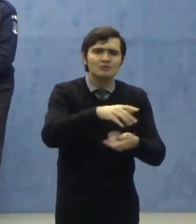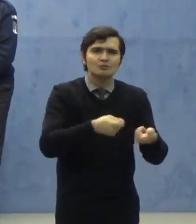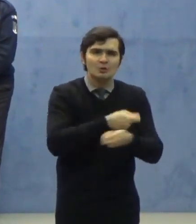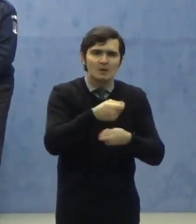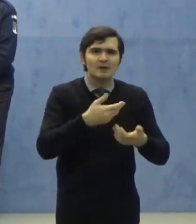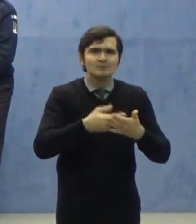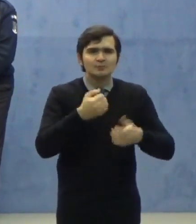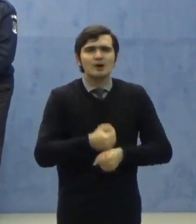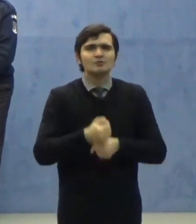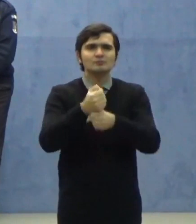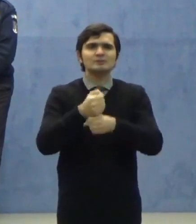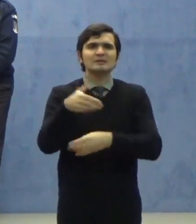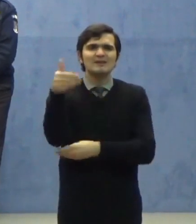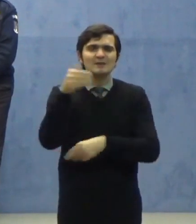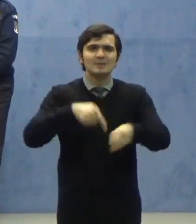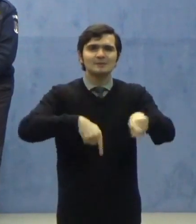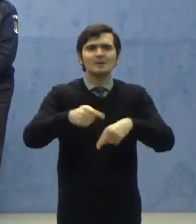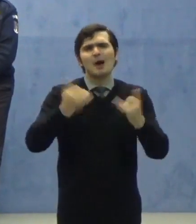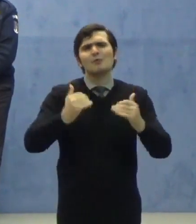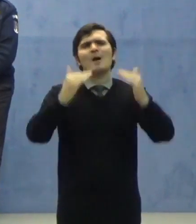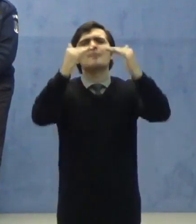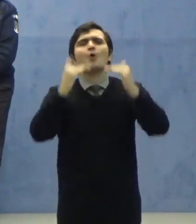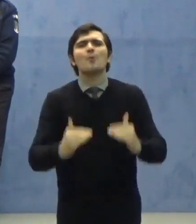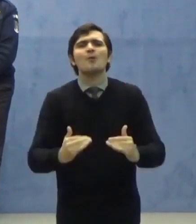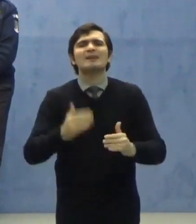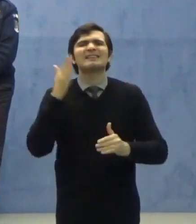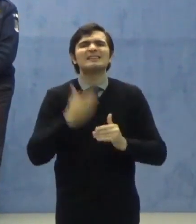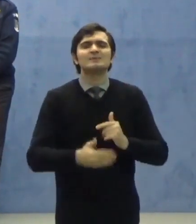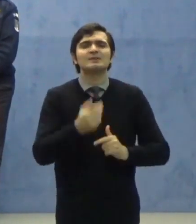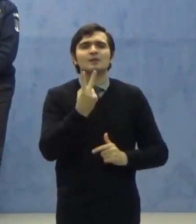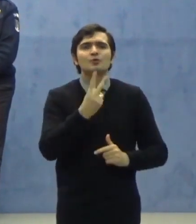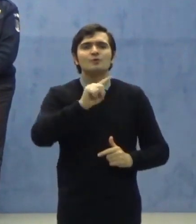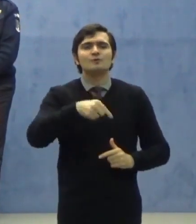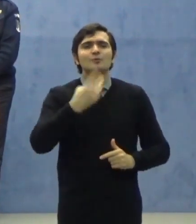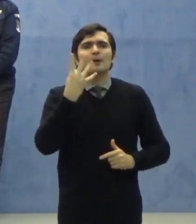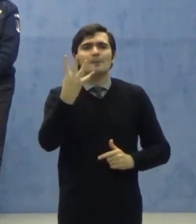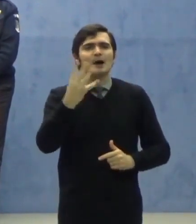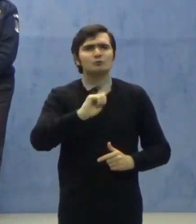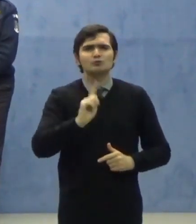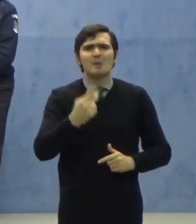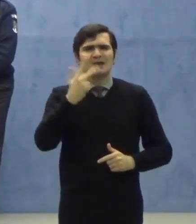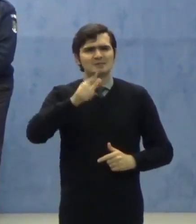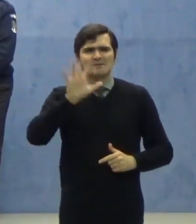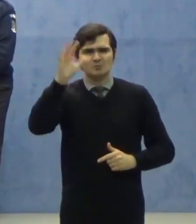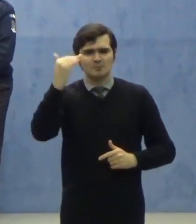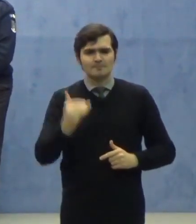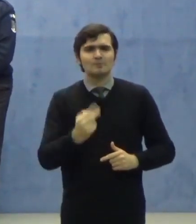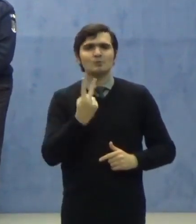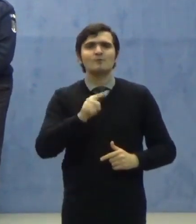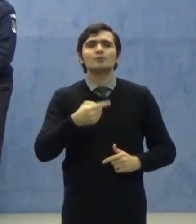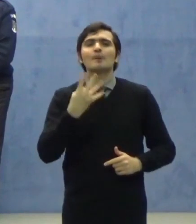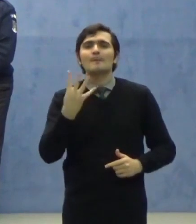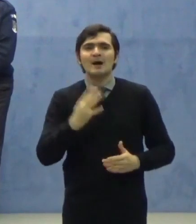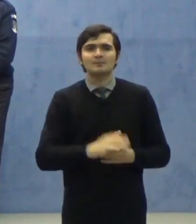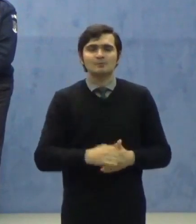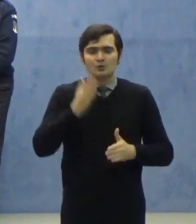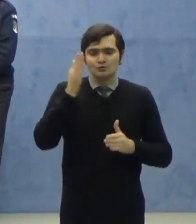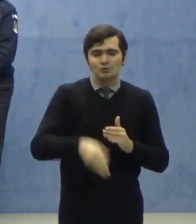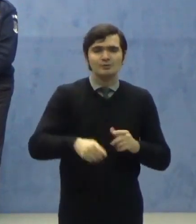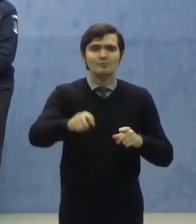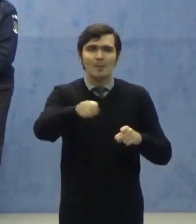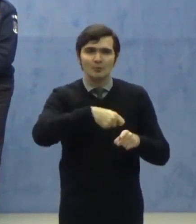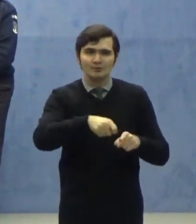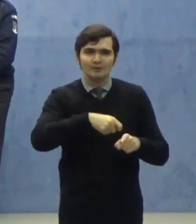transportatorii, am coborât limita la 2,4 tone. Și o ultimă modificare la